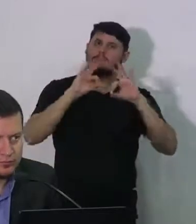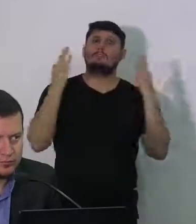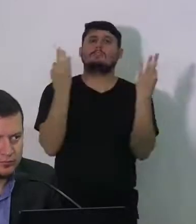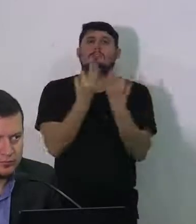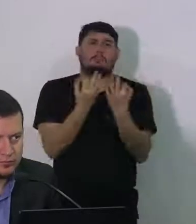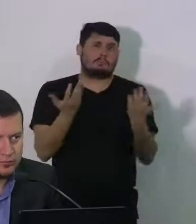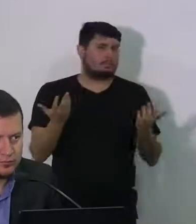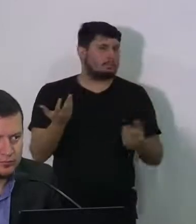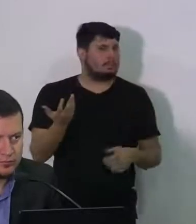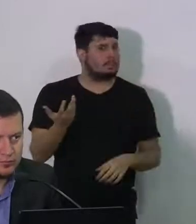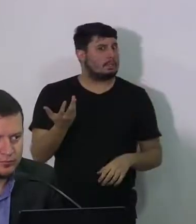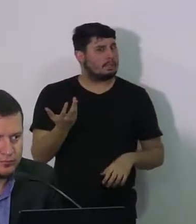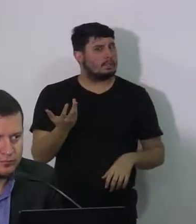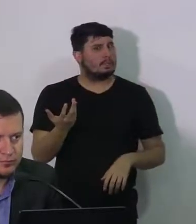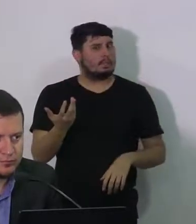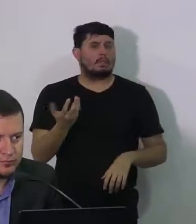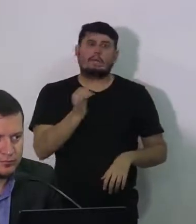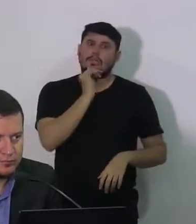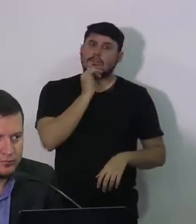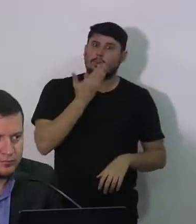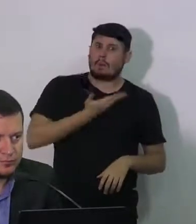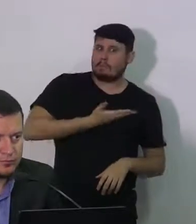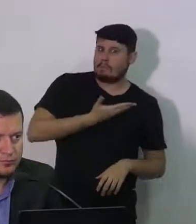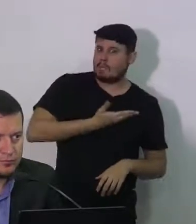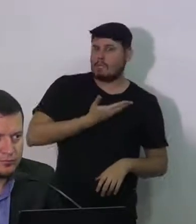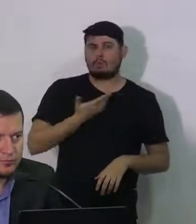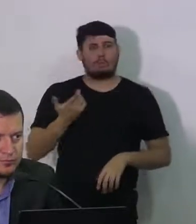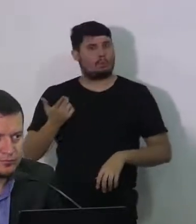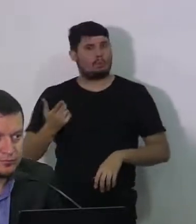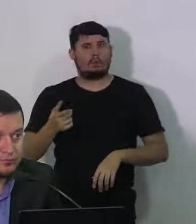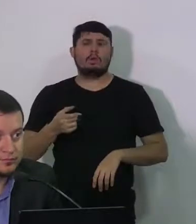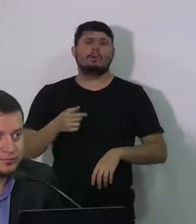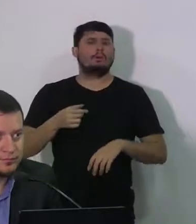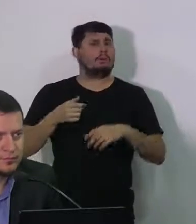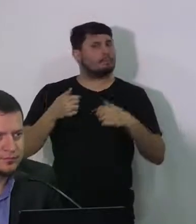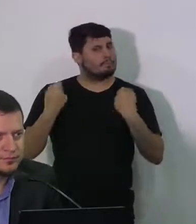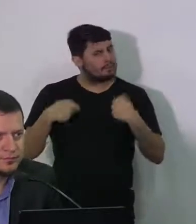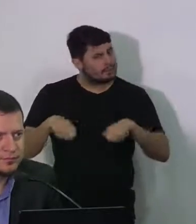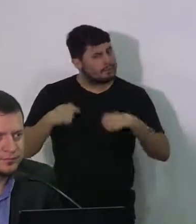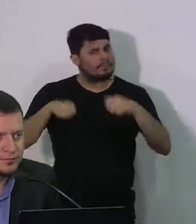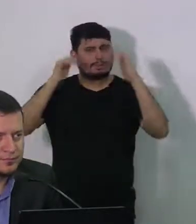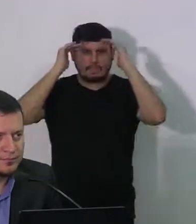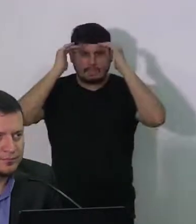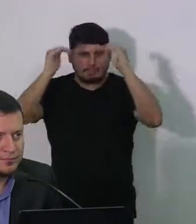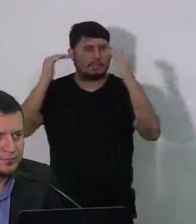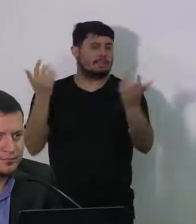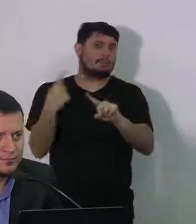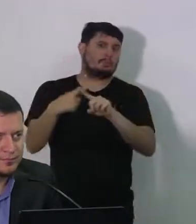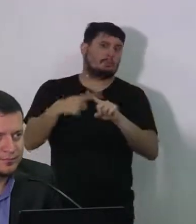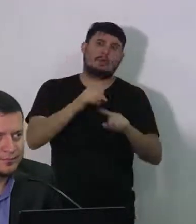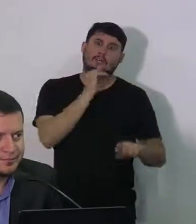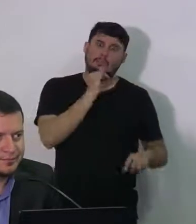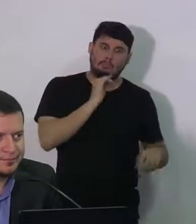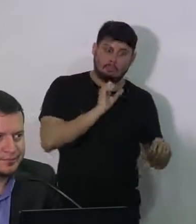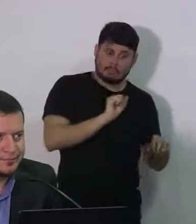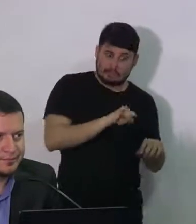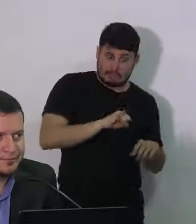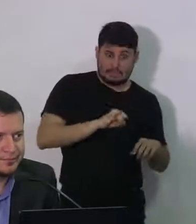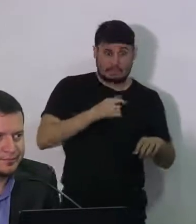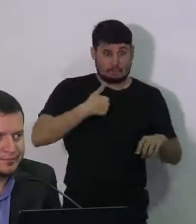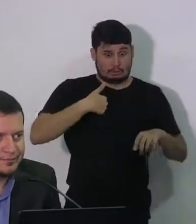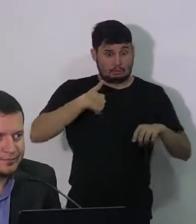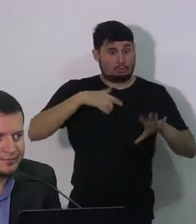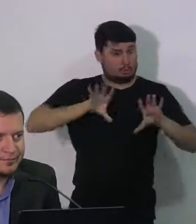final de semana que não vão porque eles podem levar a contaminação ou pegar a contaminação daqui para lá e de lá para cá a gente tem atuado